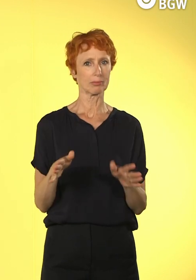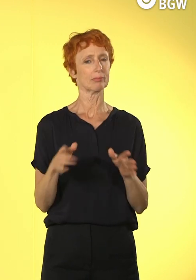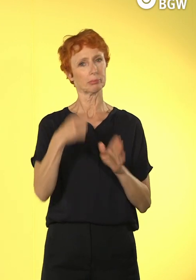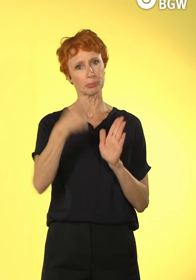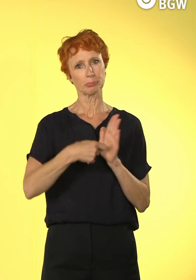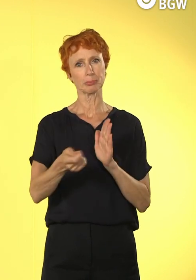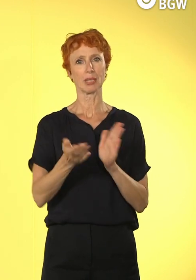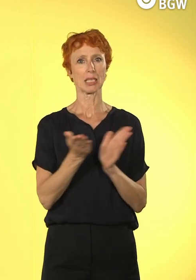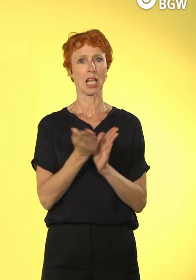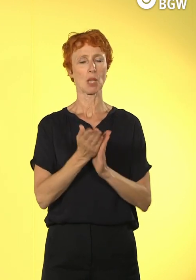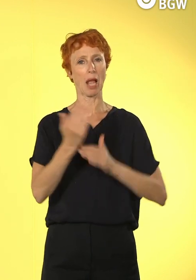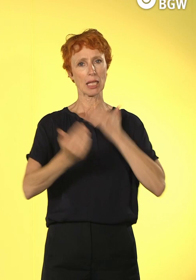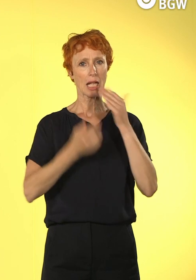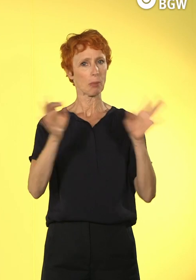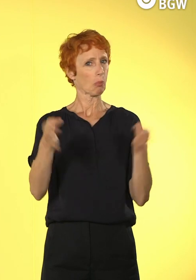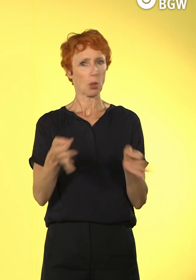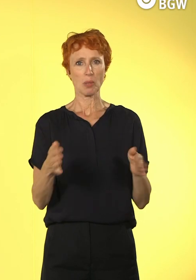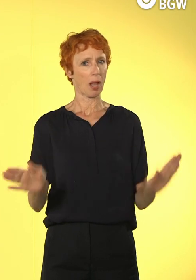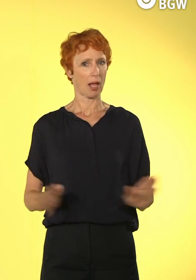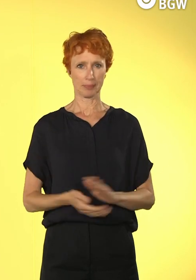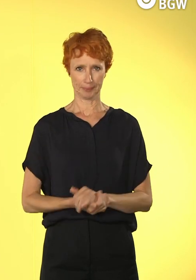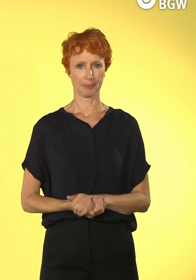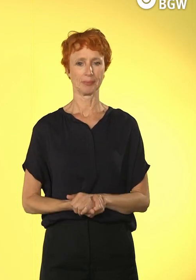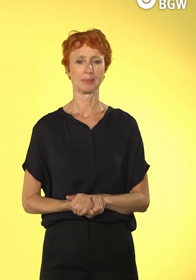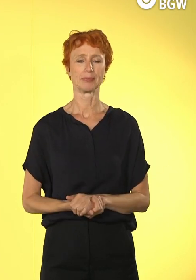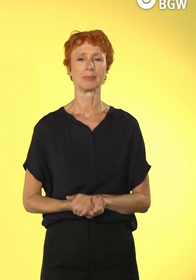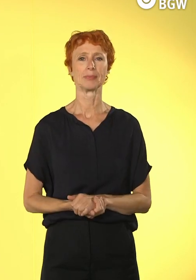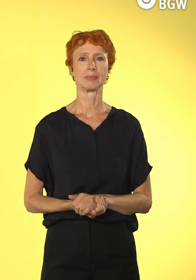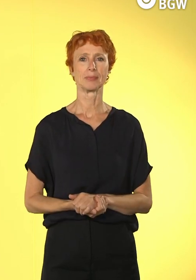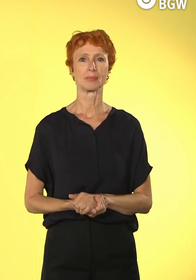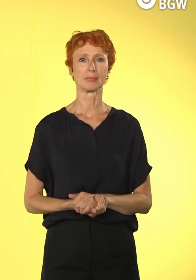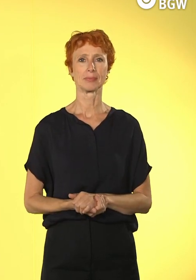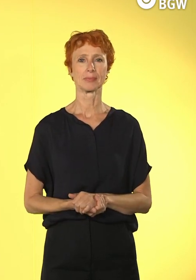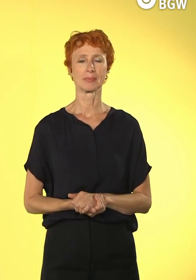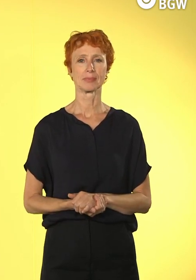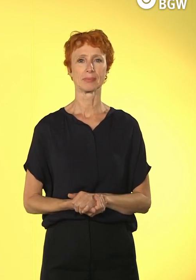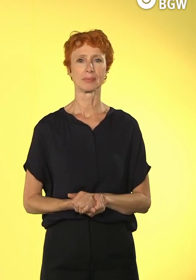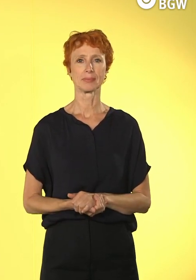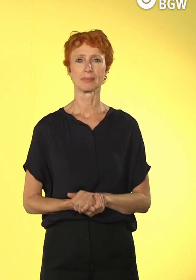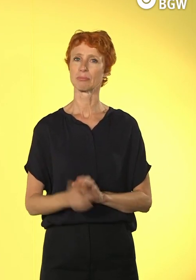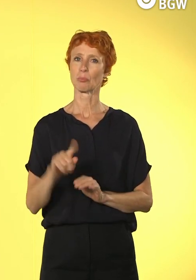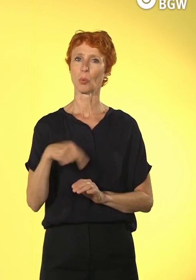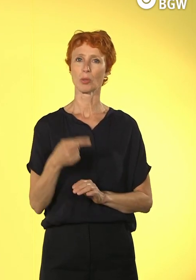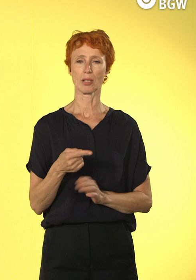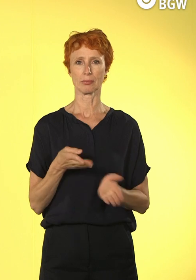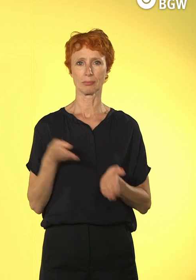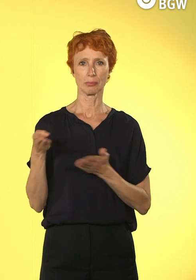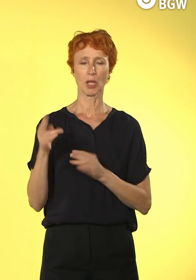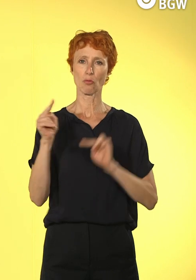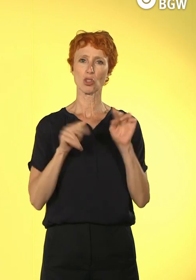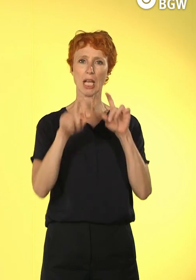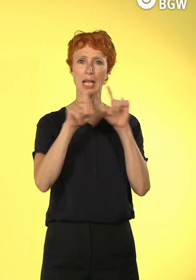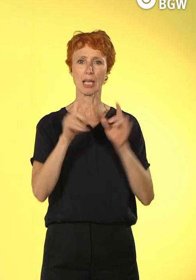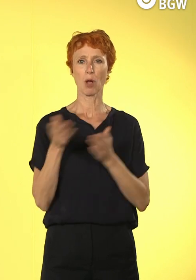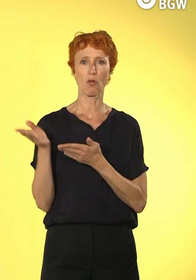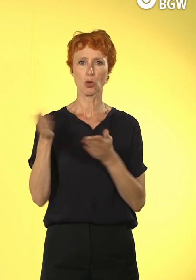Hinweise noch auf uns sparen und wir würden jetzt zu dem Themen kommen für heute.